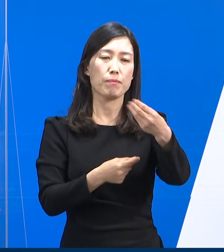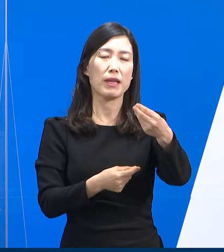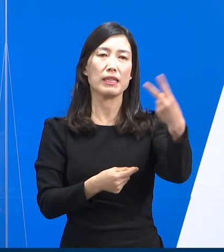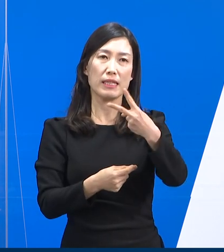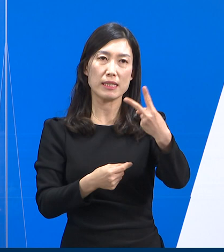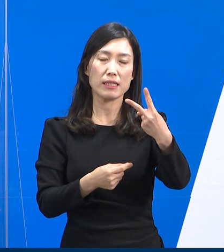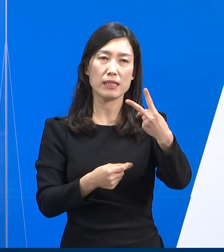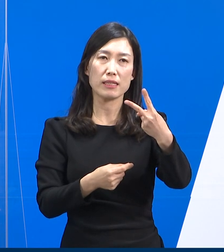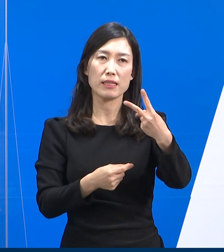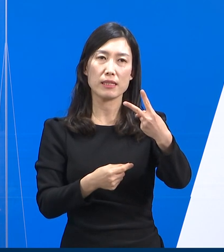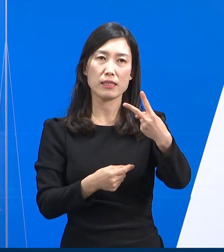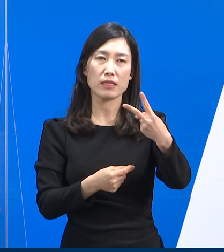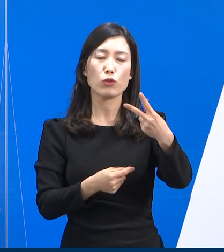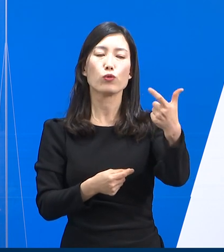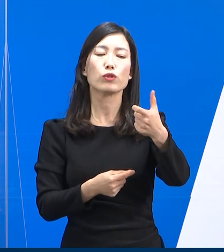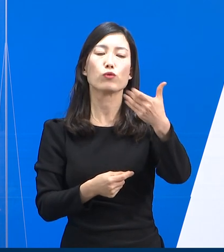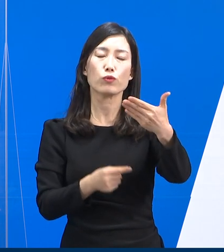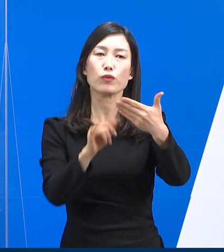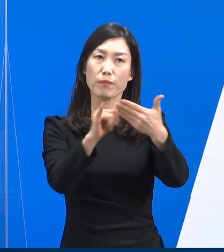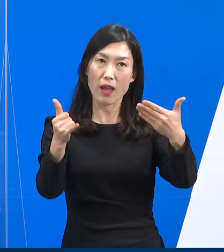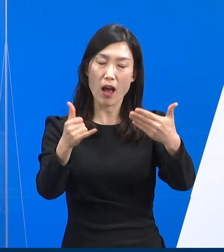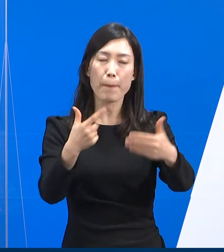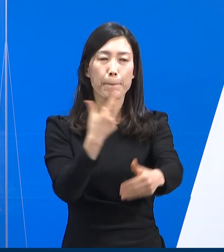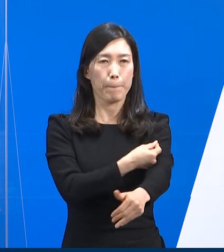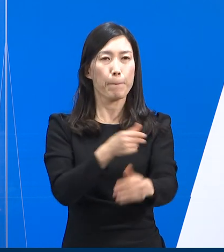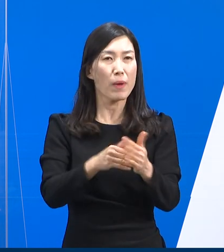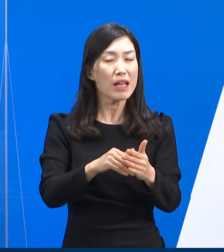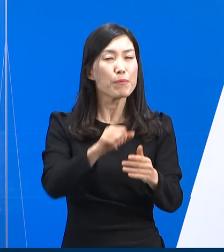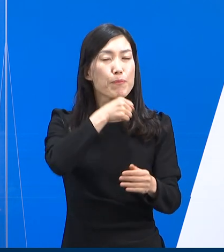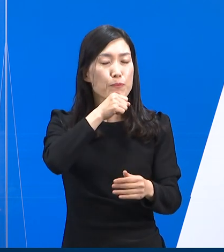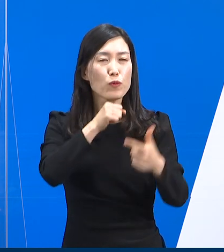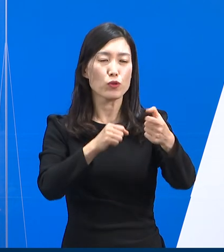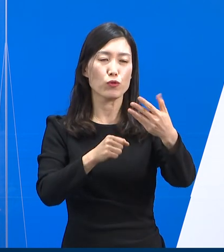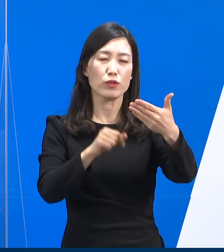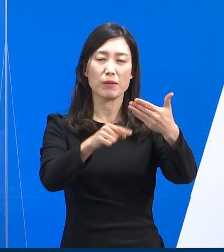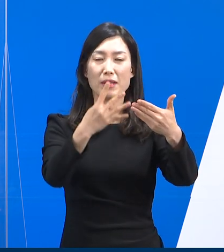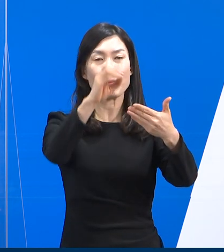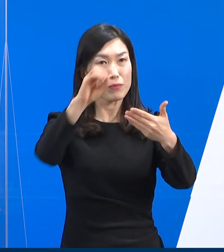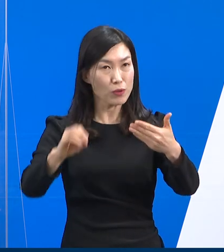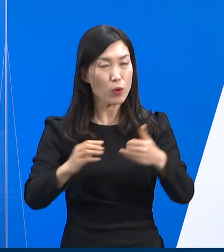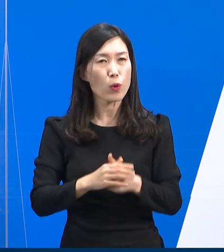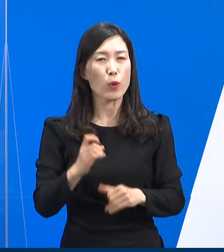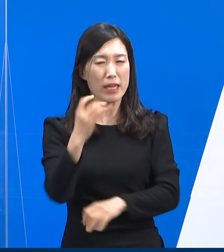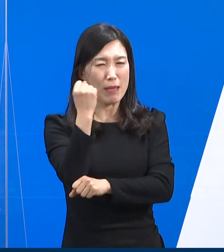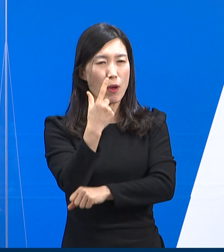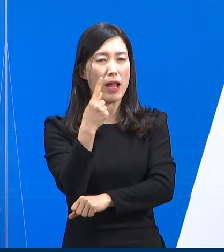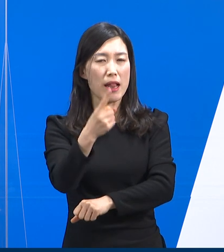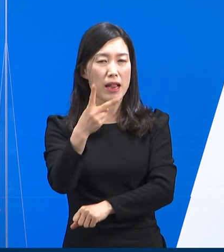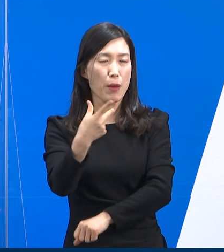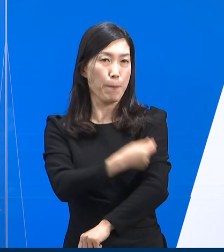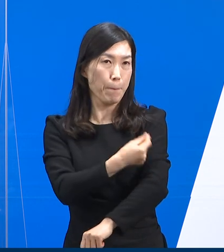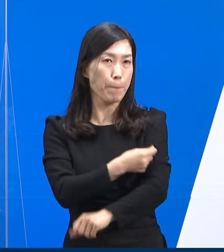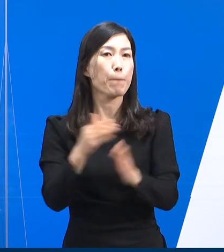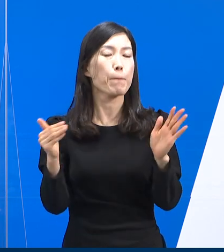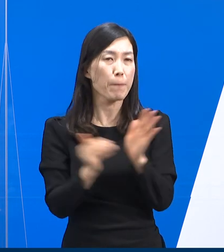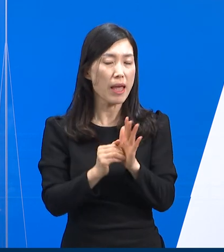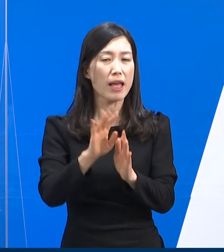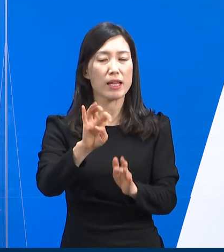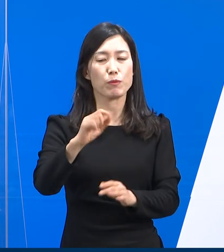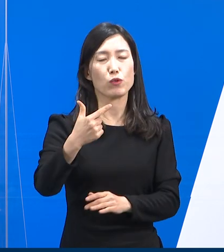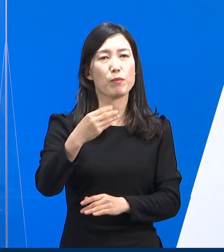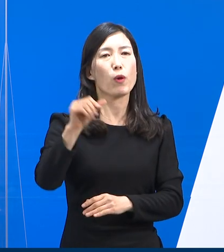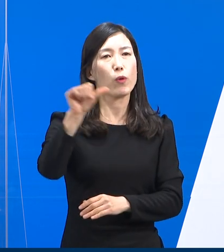2,369명이 참여하여 접종률은 64.2%이며 기본접종 완료자는 45만 6